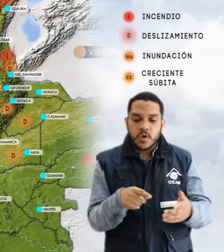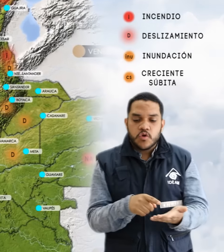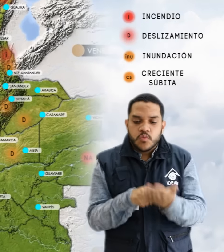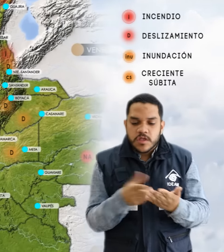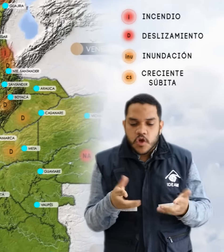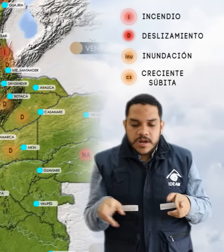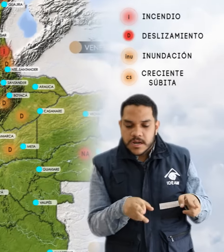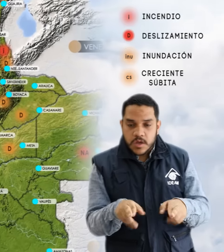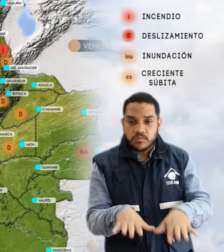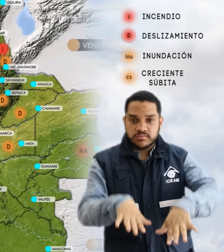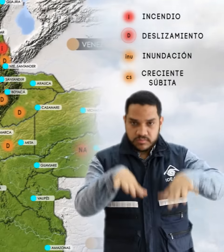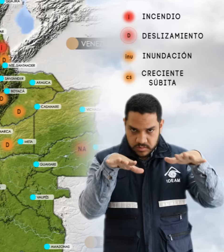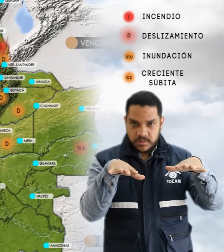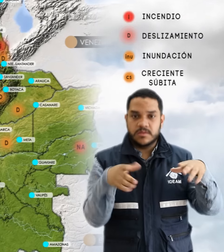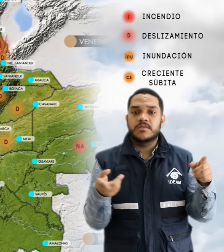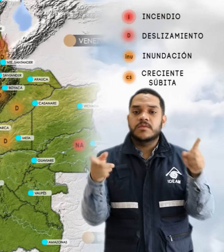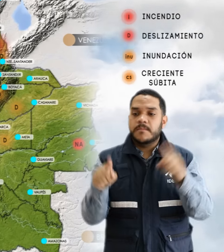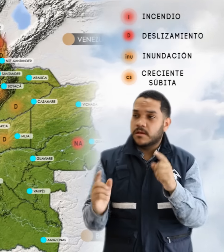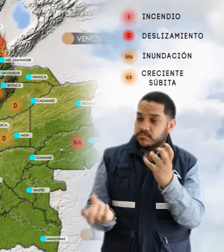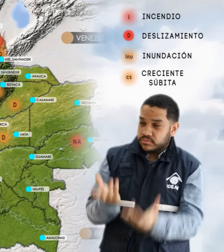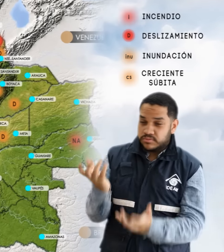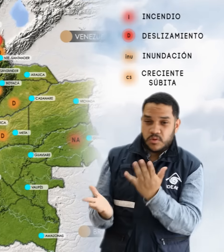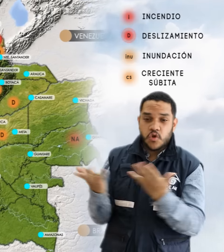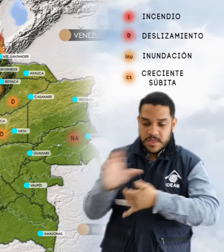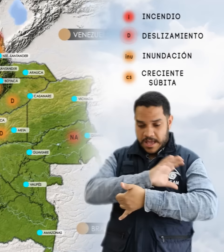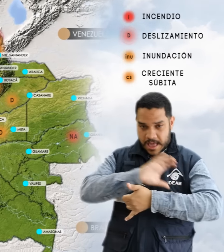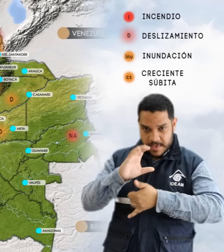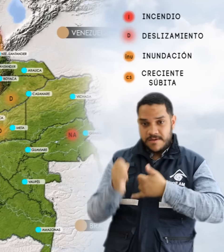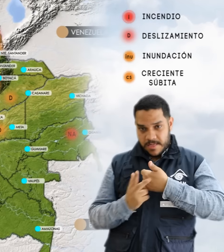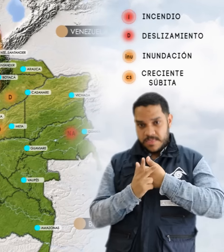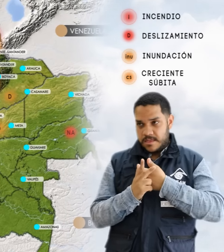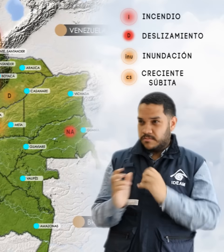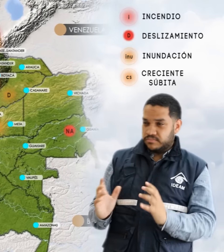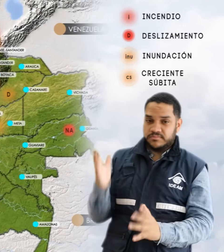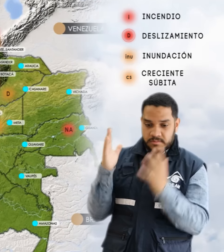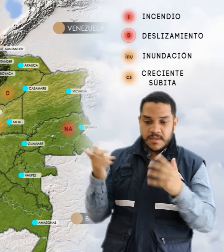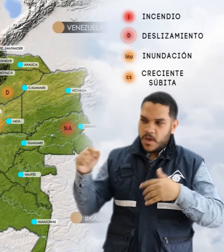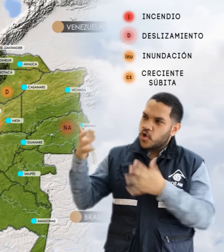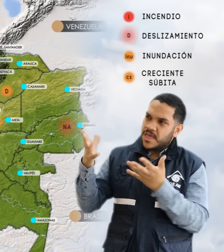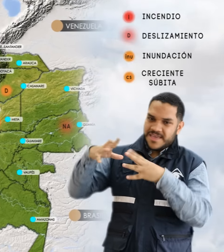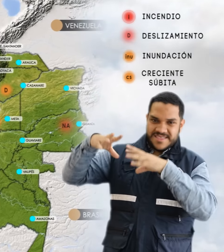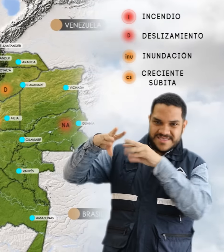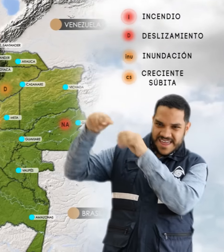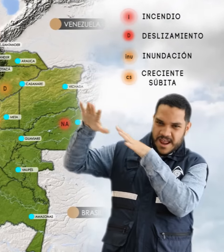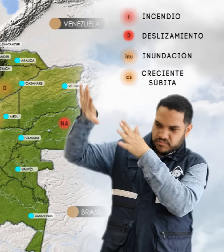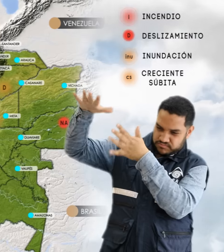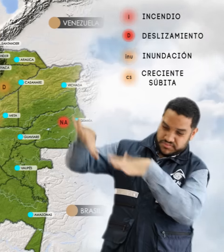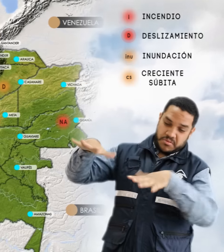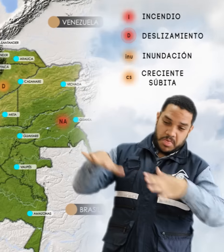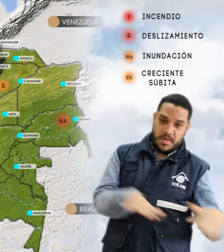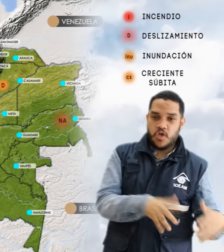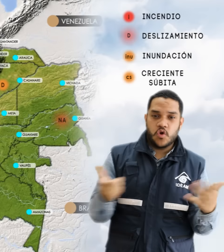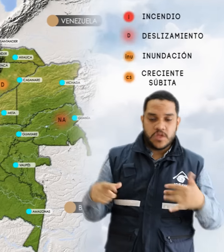Atrato, por probabilidad moderada de incendios en las regiones Caribe y Andina y por probabilidad moderada de deslizamientos de tierra en sectores de las regiones Amazonía,